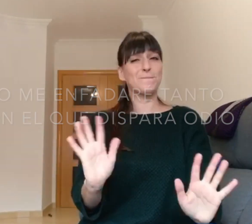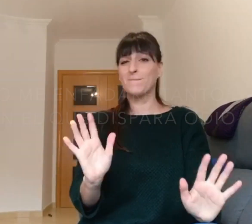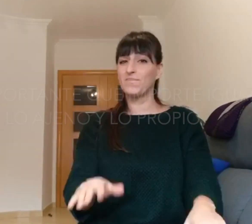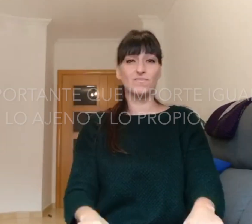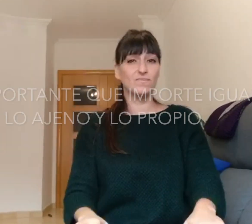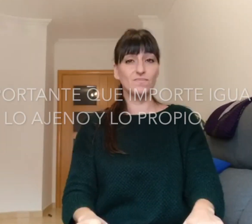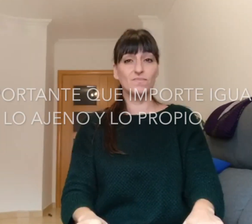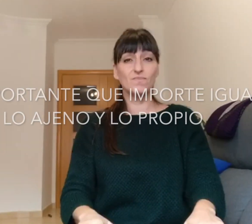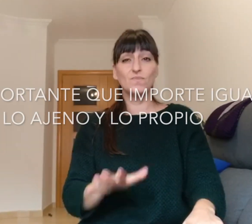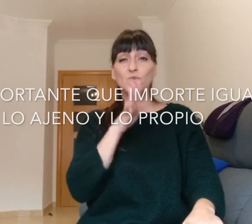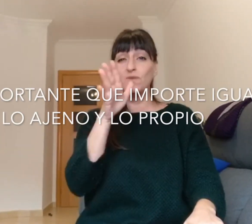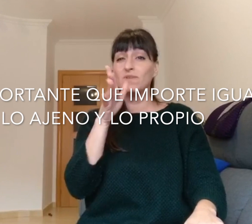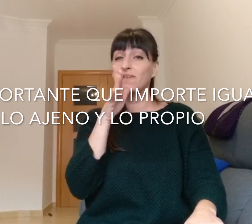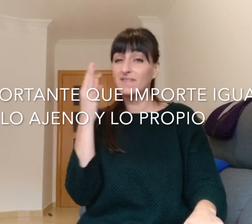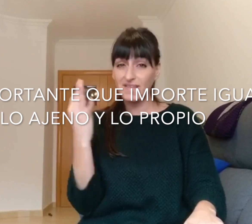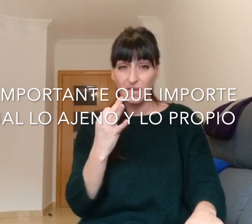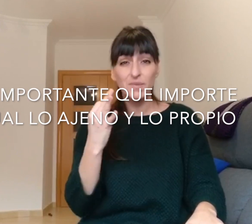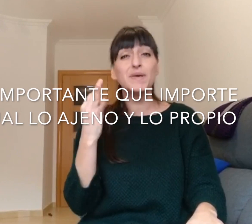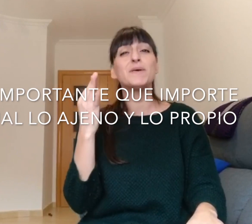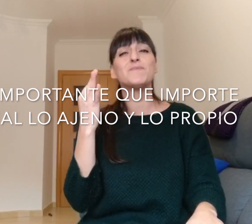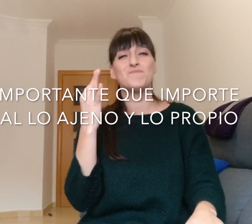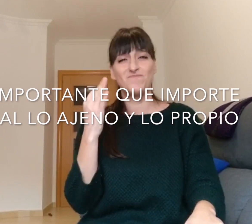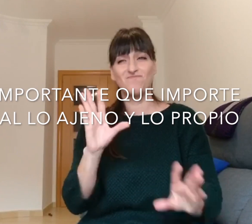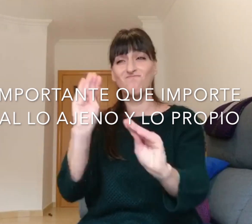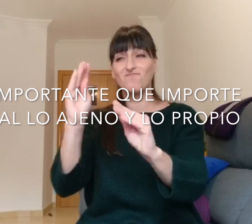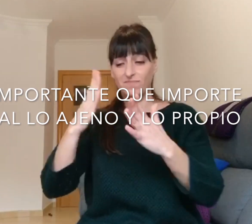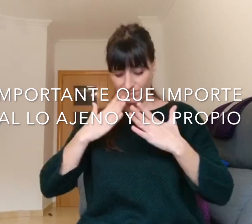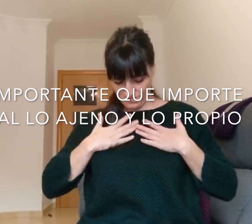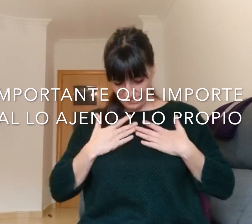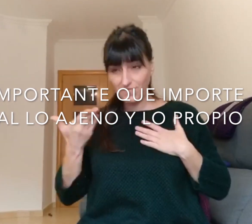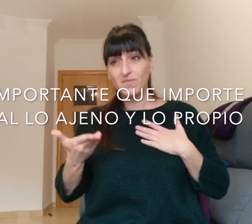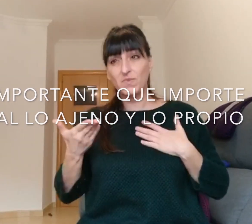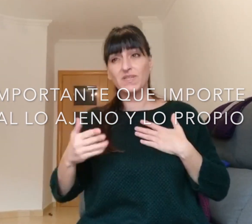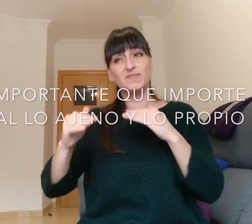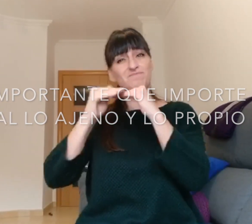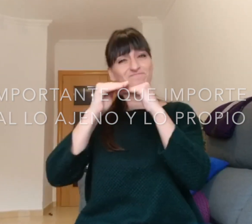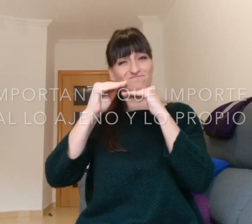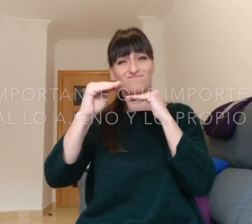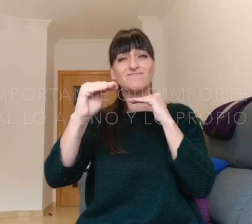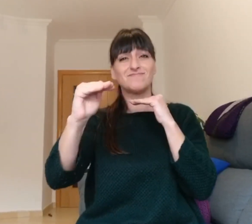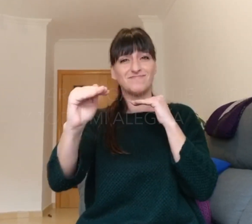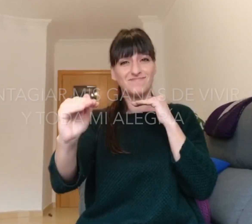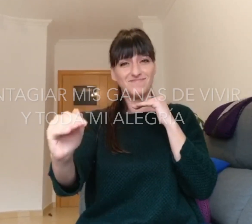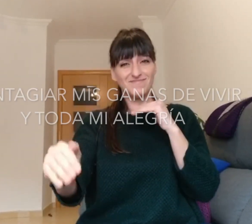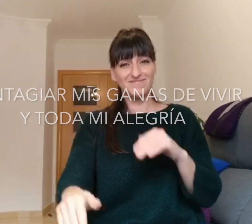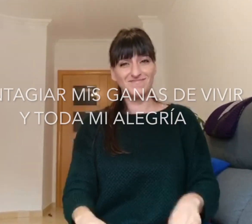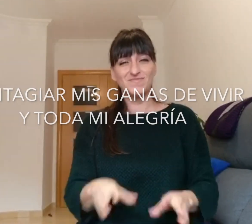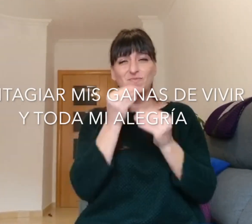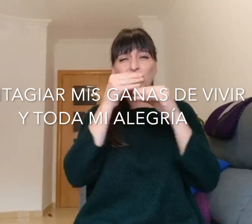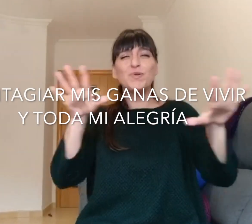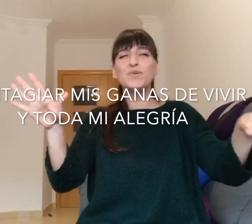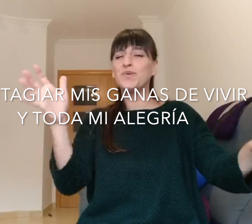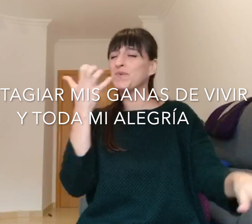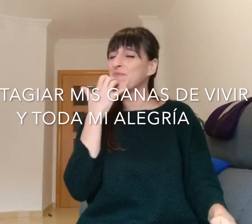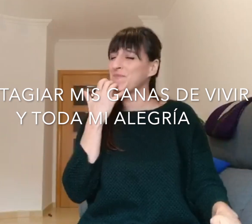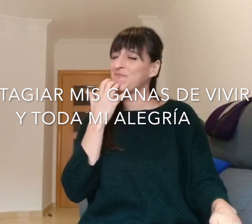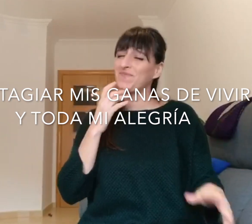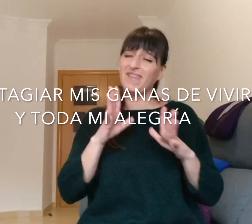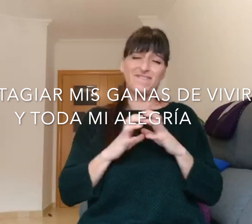Es momento de que importe igual lo ajeno y lo propio Contagiar mis ganas de vivir y